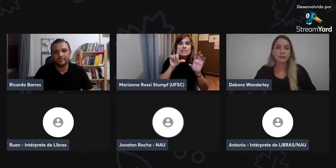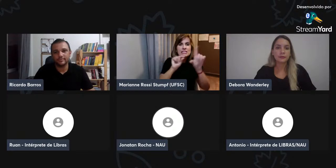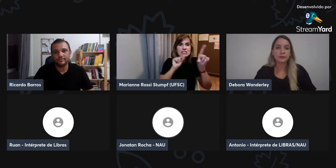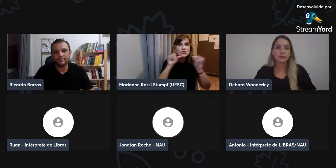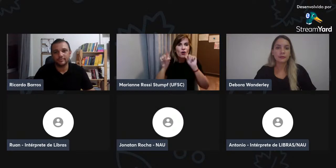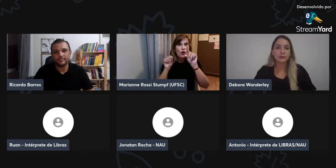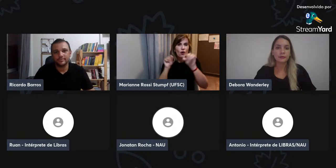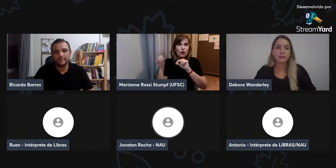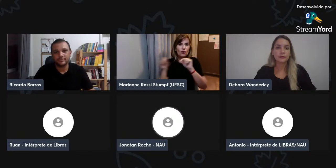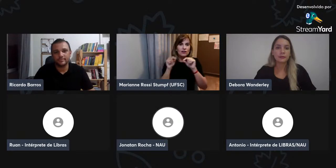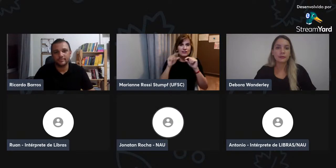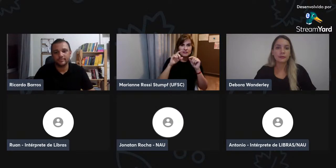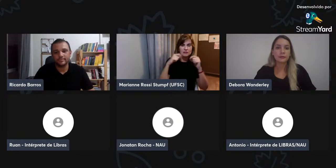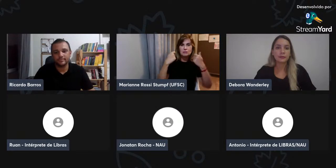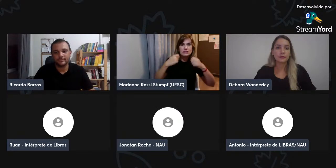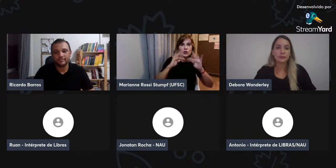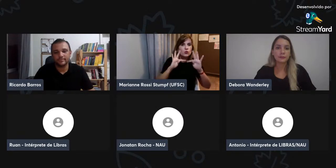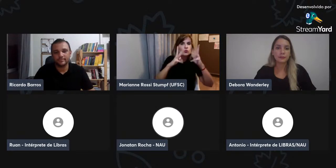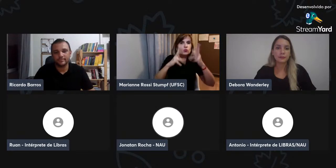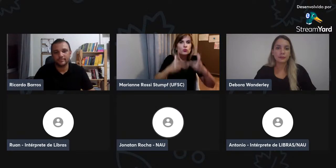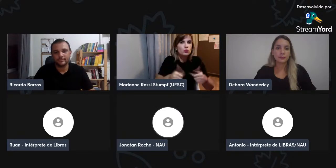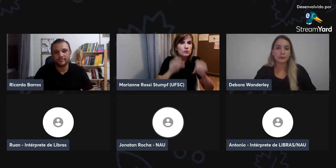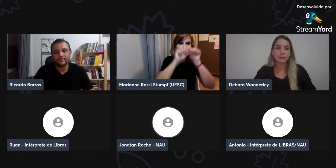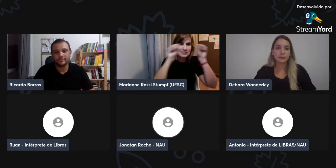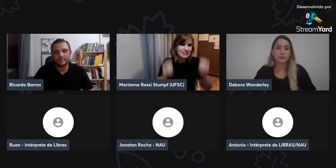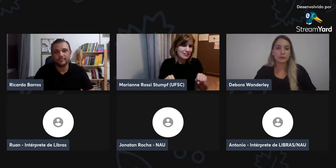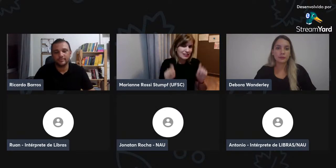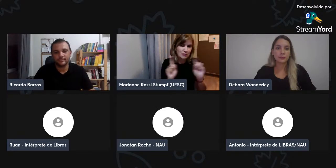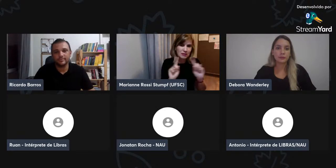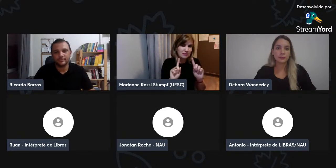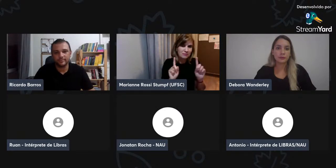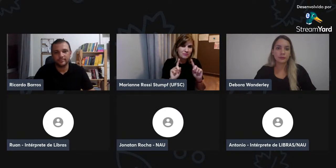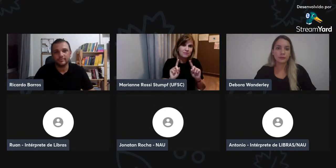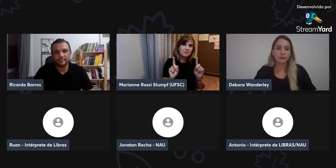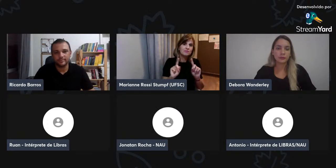pode sim, é importante, né, selecionar,